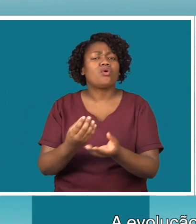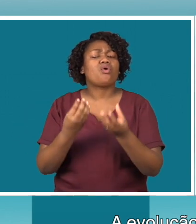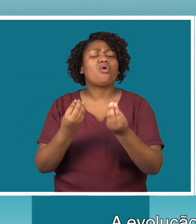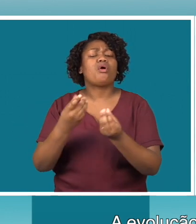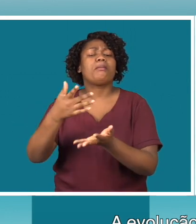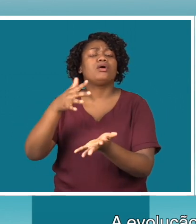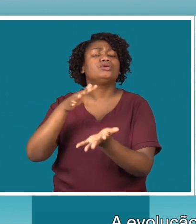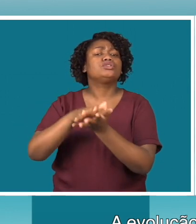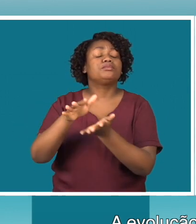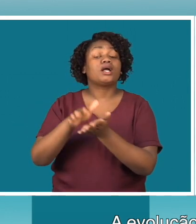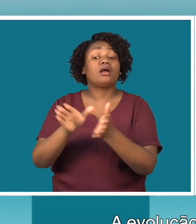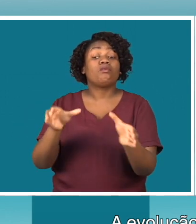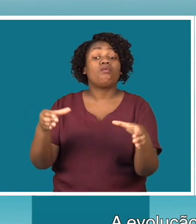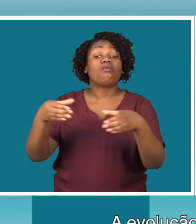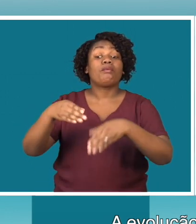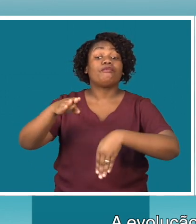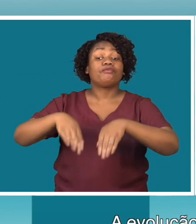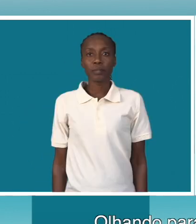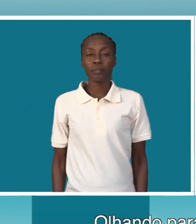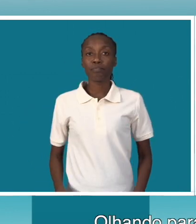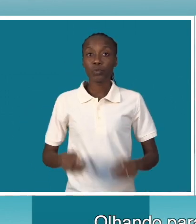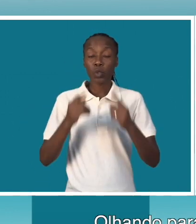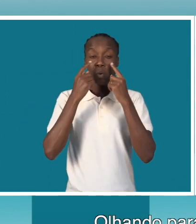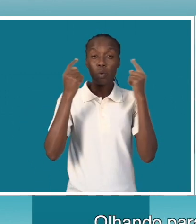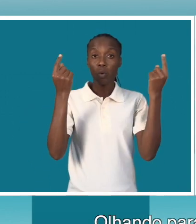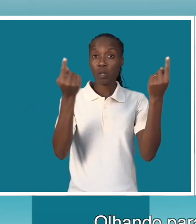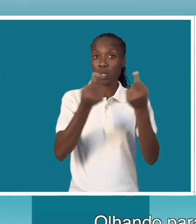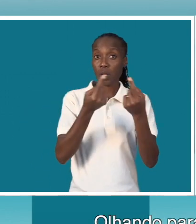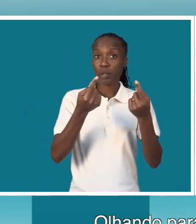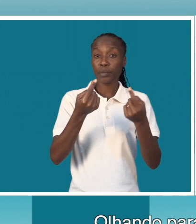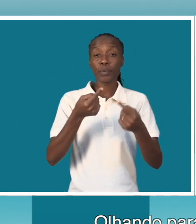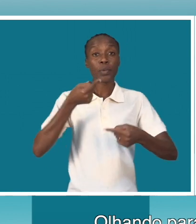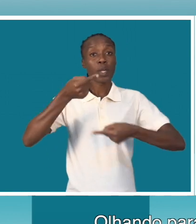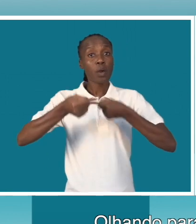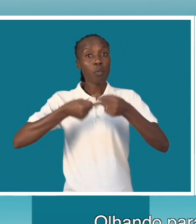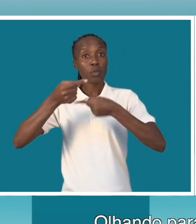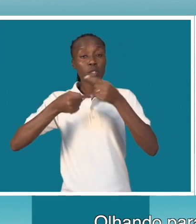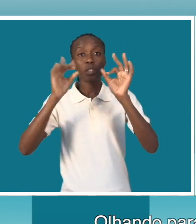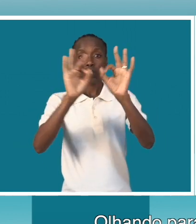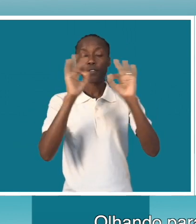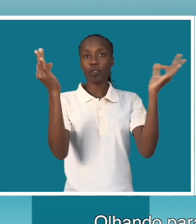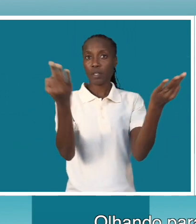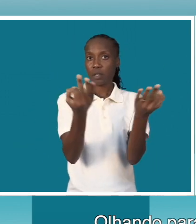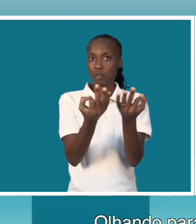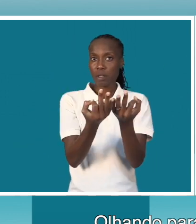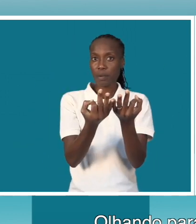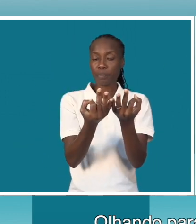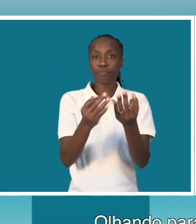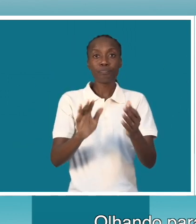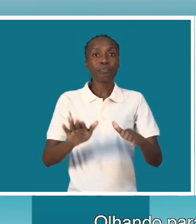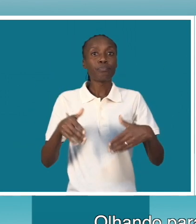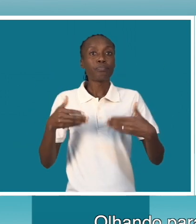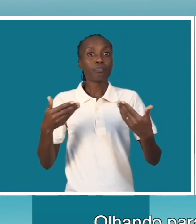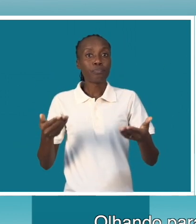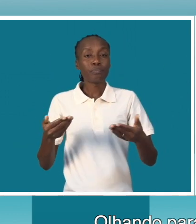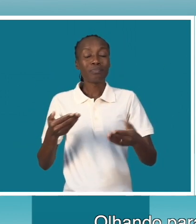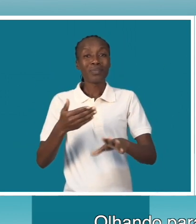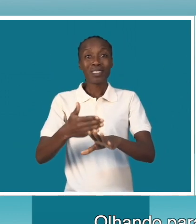pesou para a tomada desta decisão. Olhando para aquilo que é o projeto da Federação, desde que nós cá estamos,